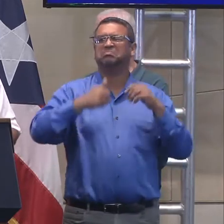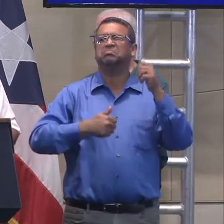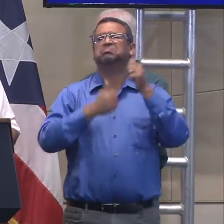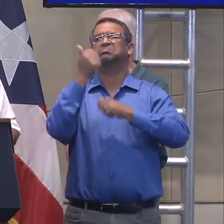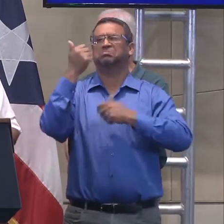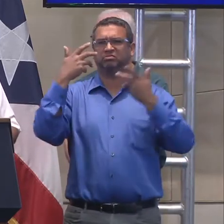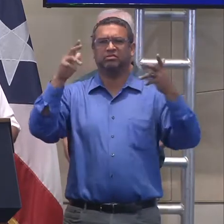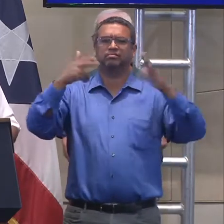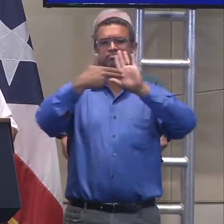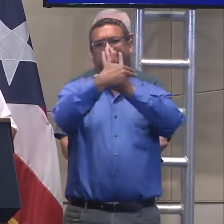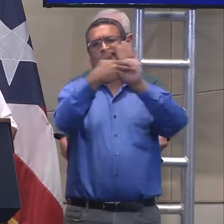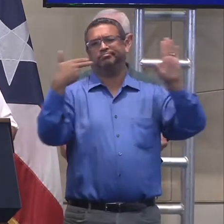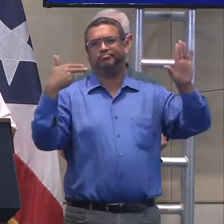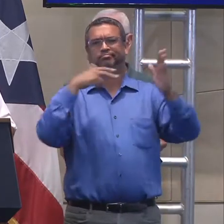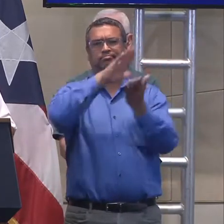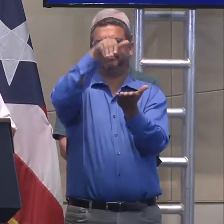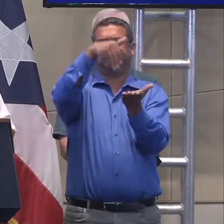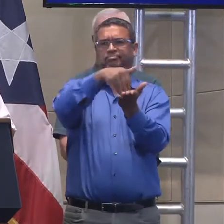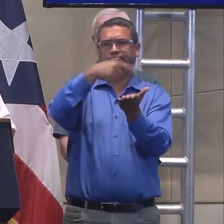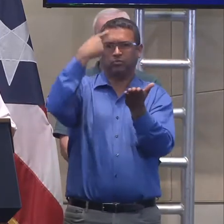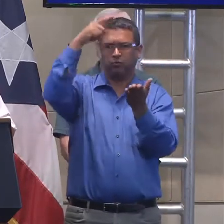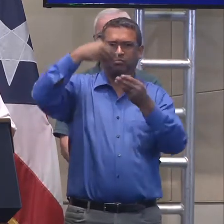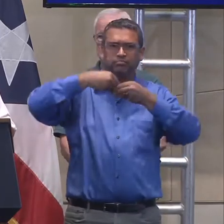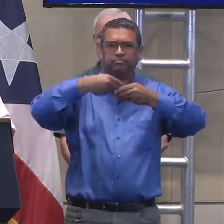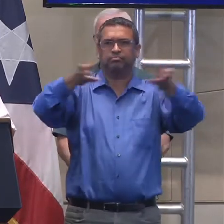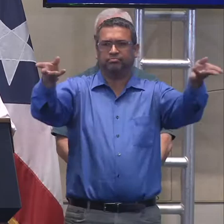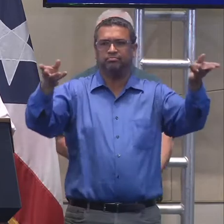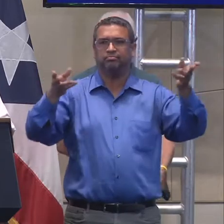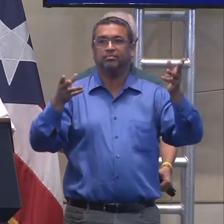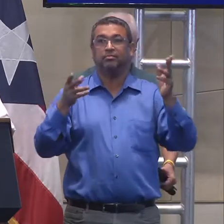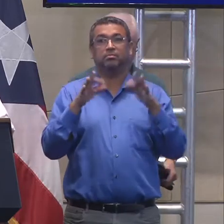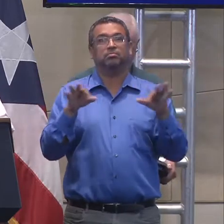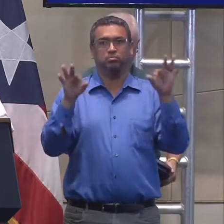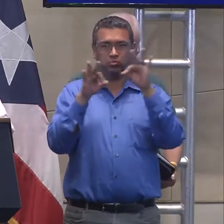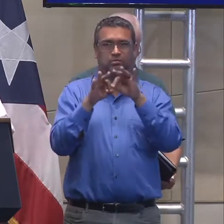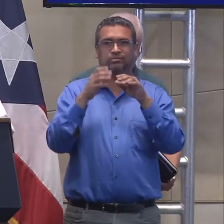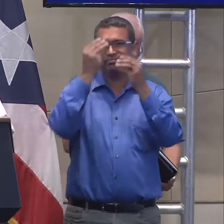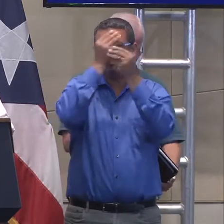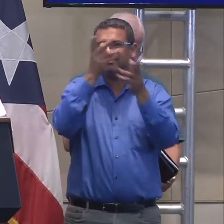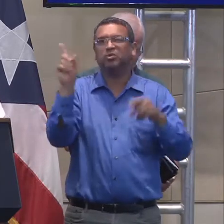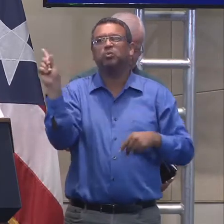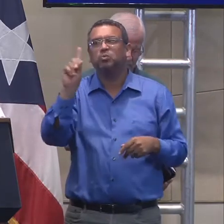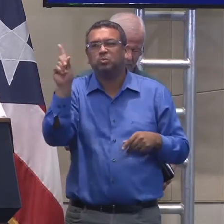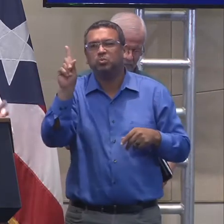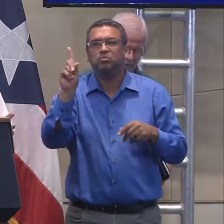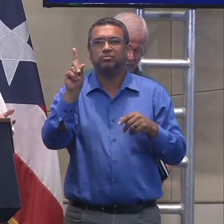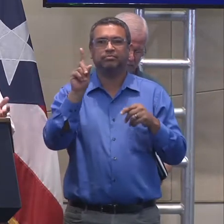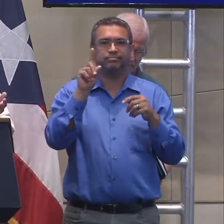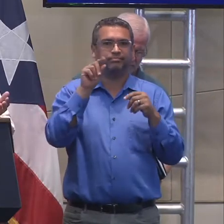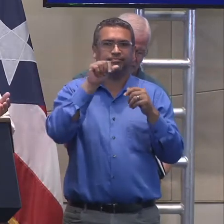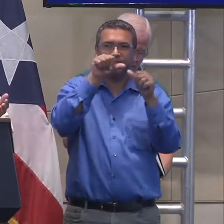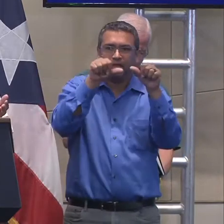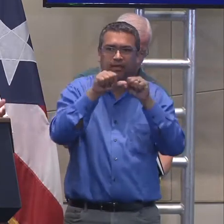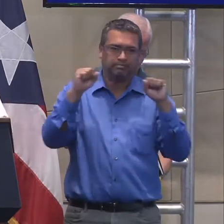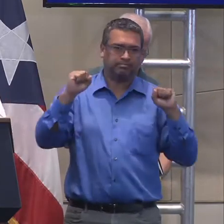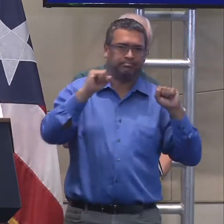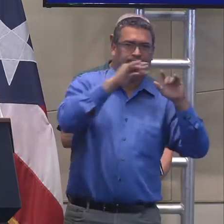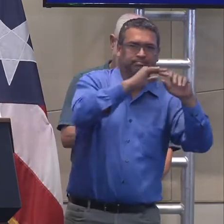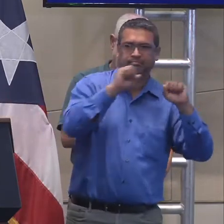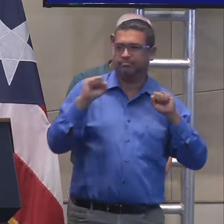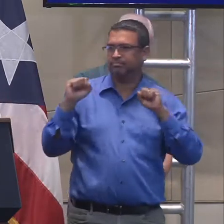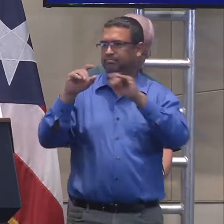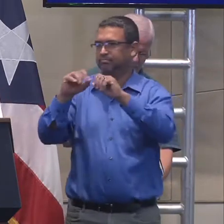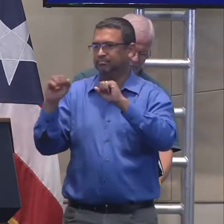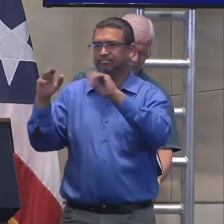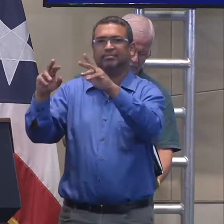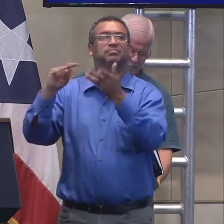si no tienen centro de distribución, que lo hagan, porque eso le da una gran visibilidad al, ciudadano, no es solamente esperar en la casa a